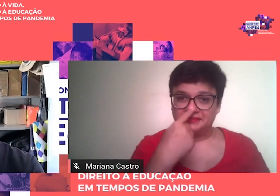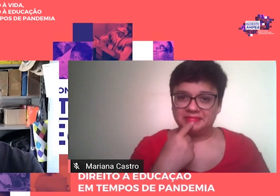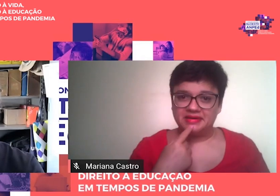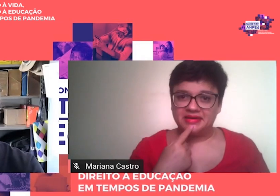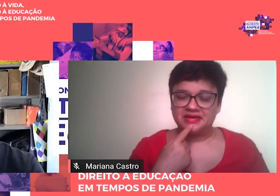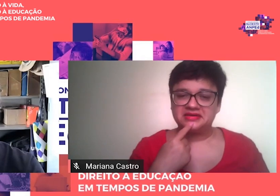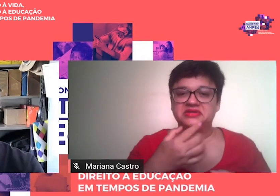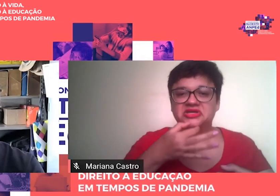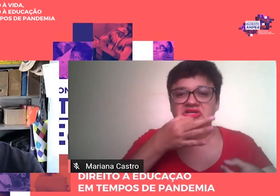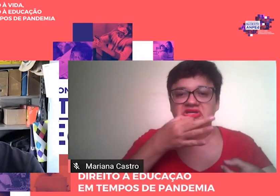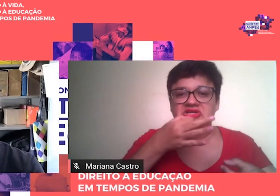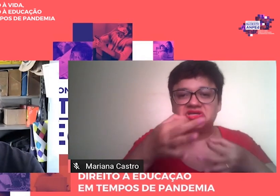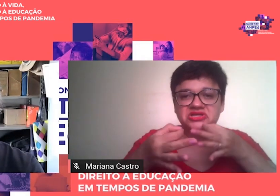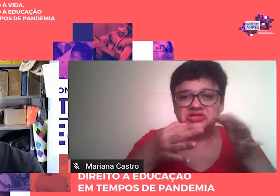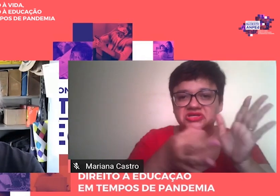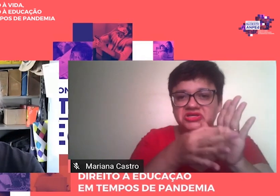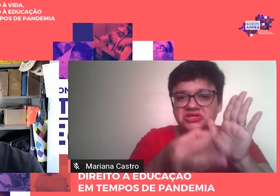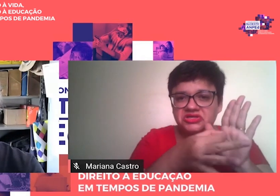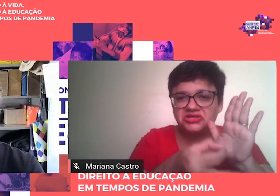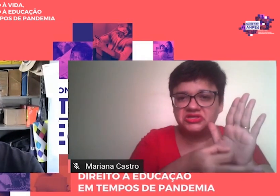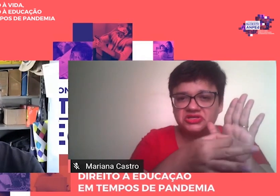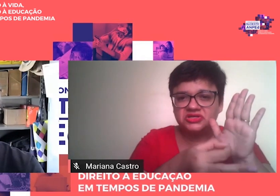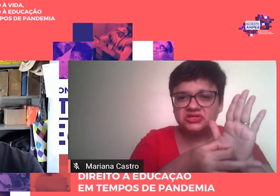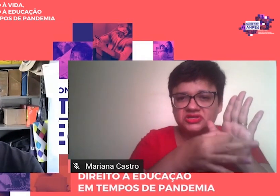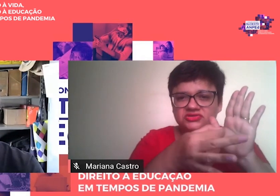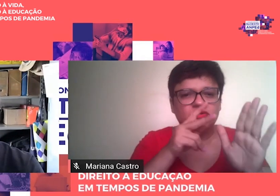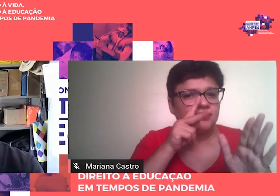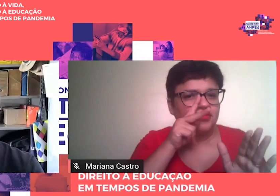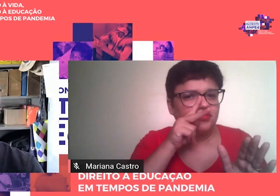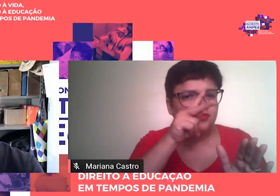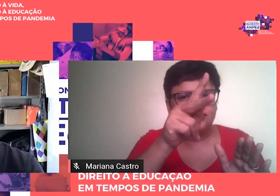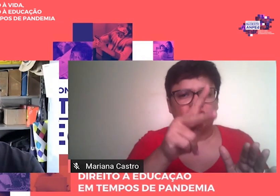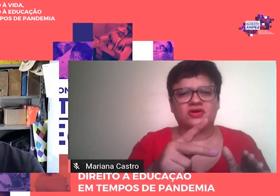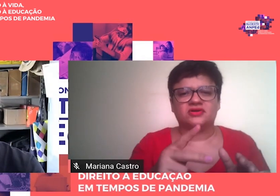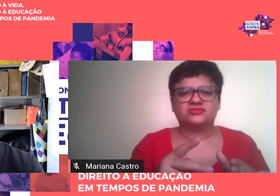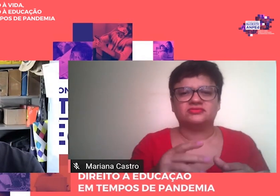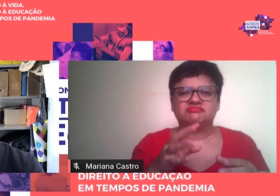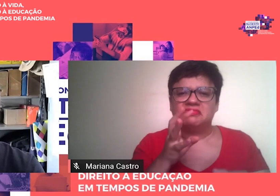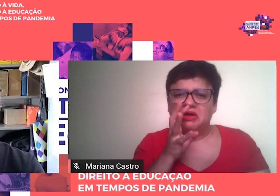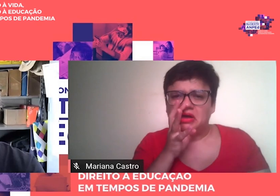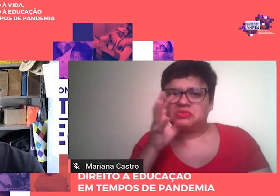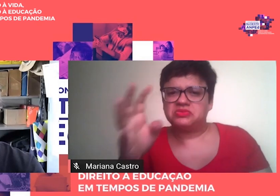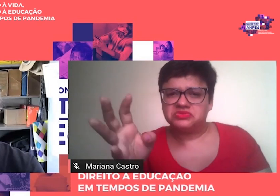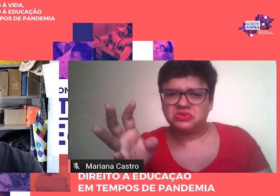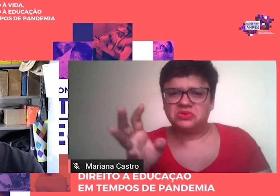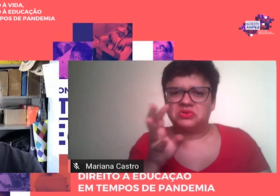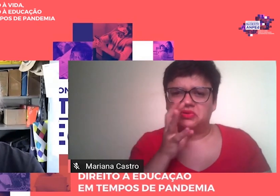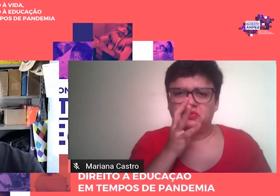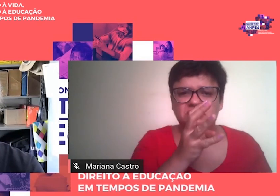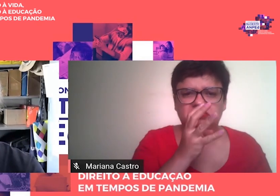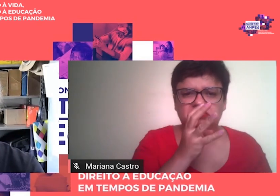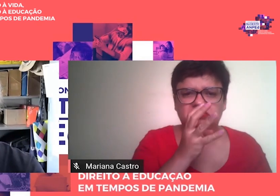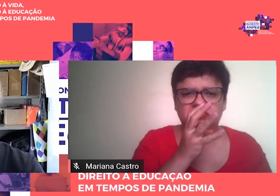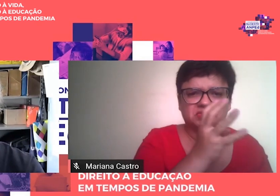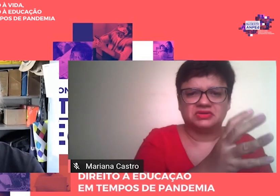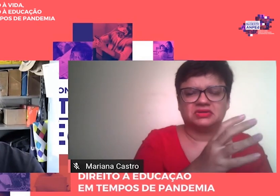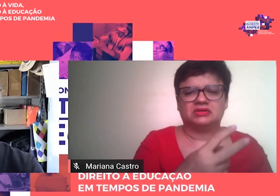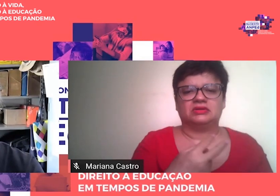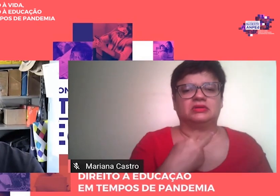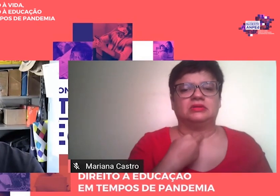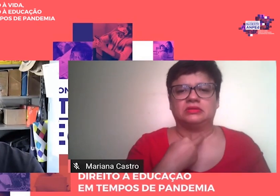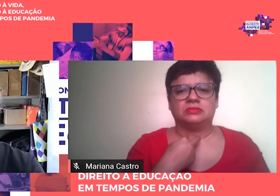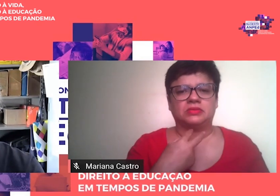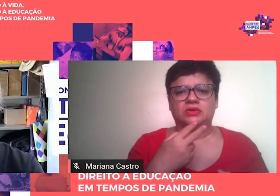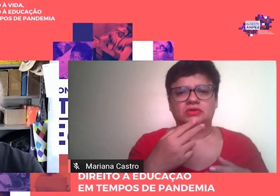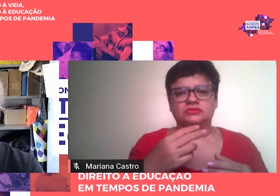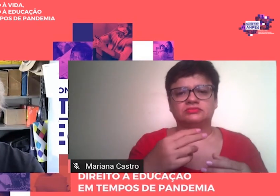fortes e de variadas origens, que acusaram o autor de não reconhecer o caráter progressista da escola